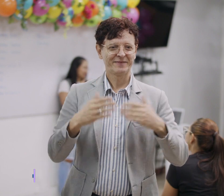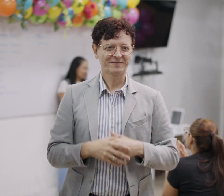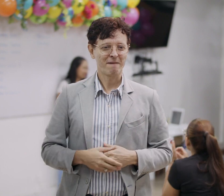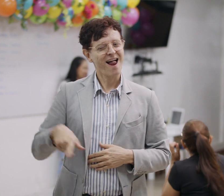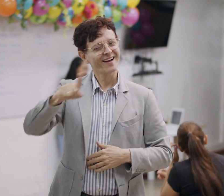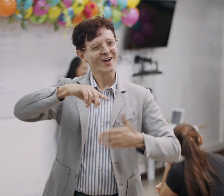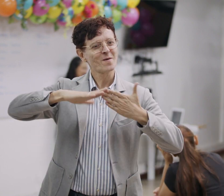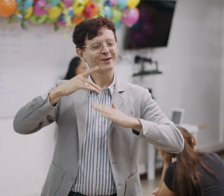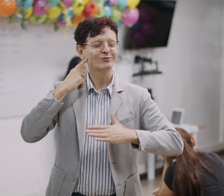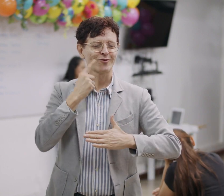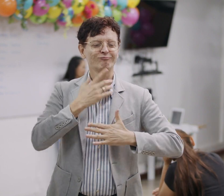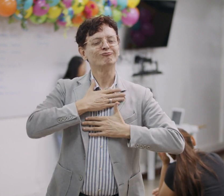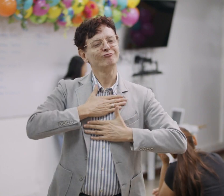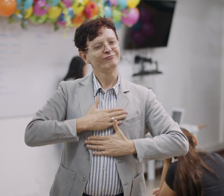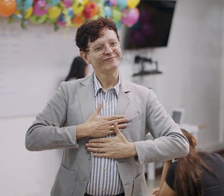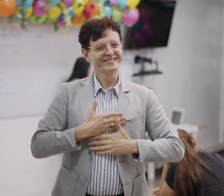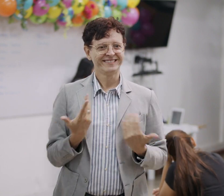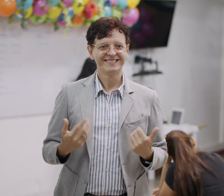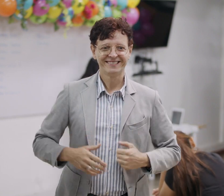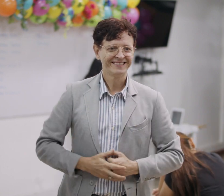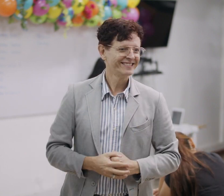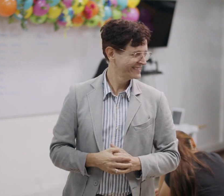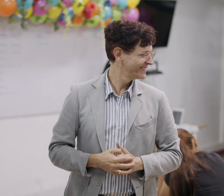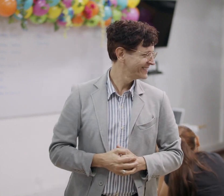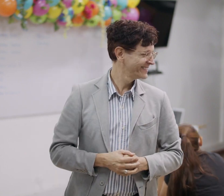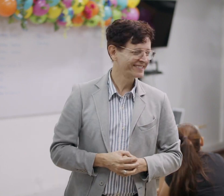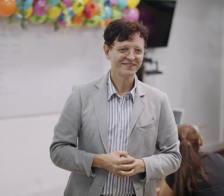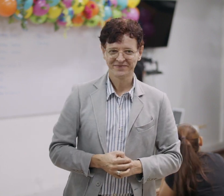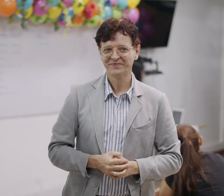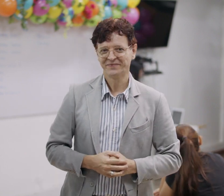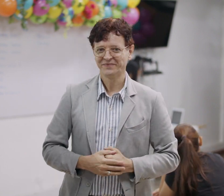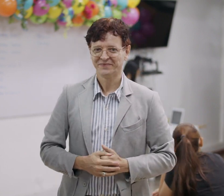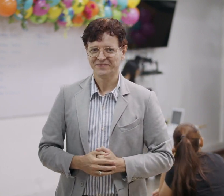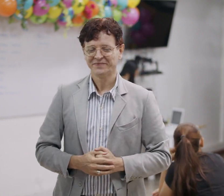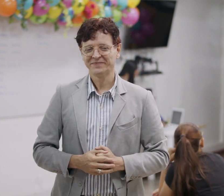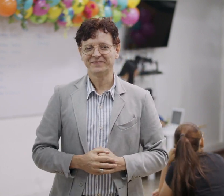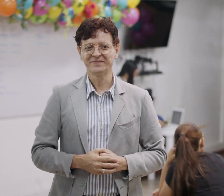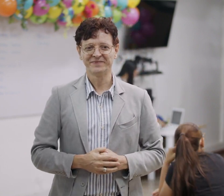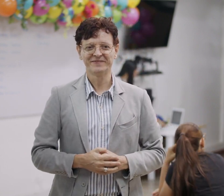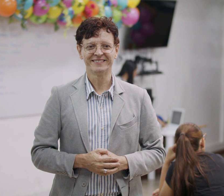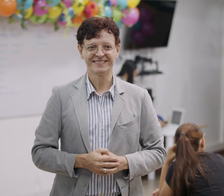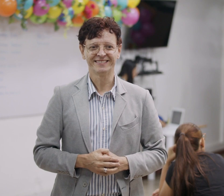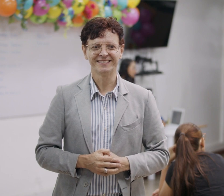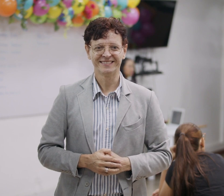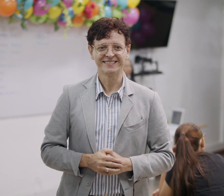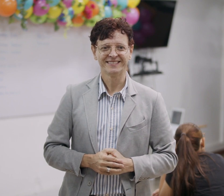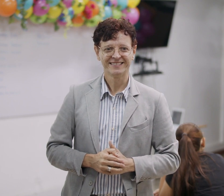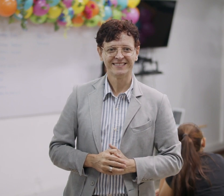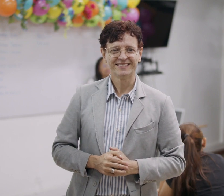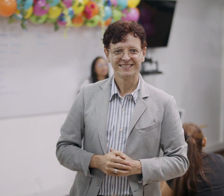fortalecen la comunicación y eso nos da un parte de tranquilidad a la comunidad sorda, podernos comunicar mejor.